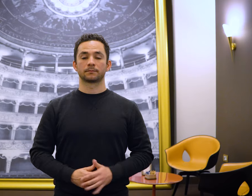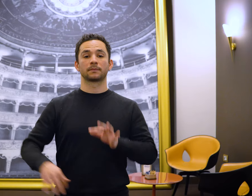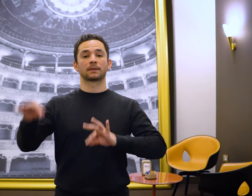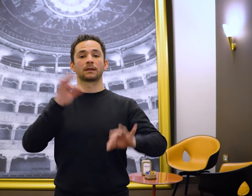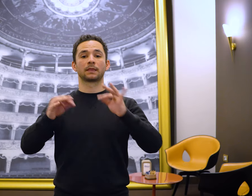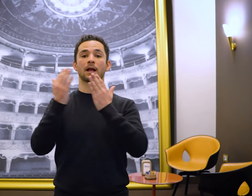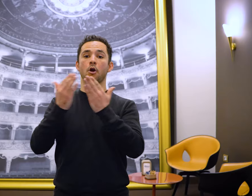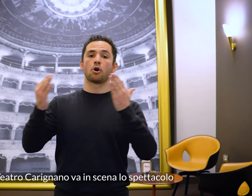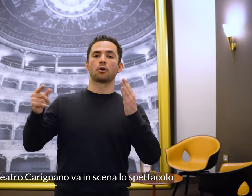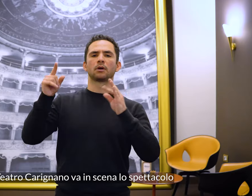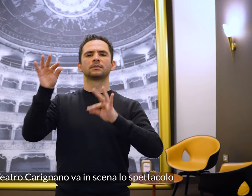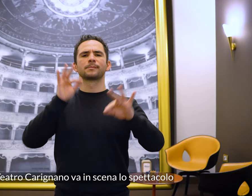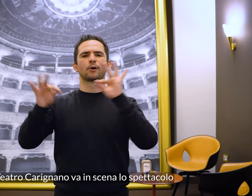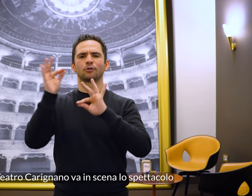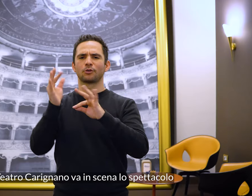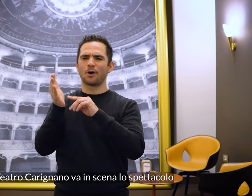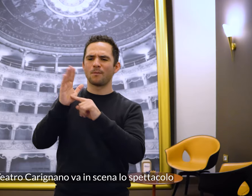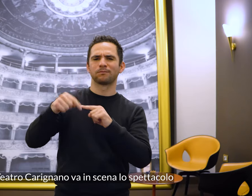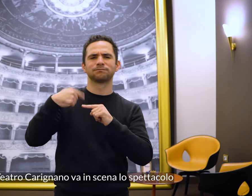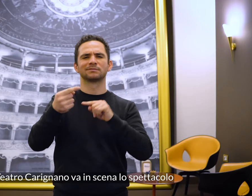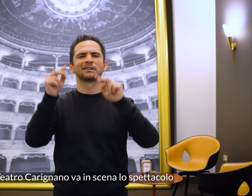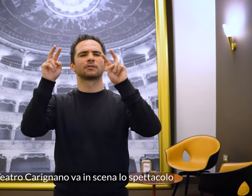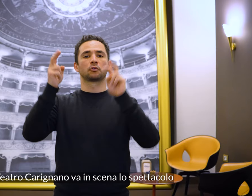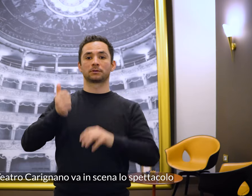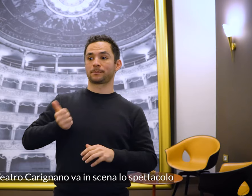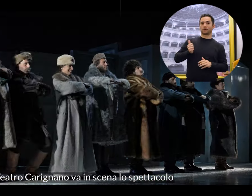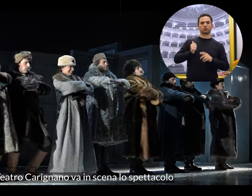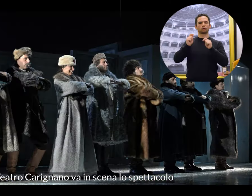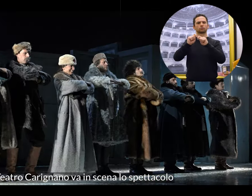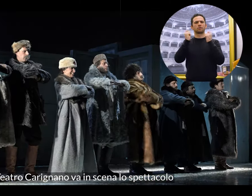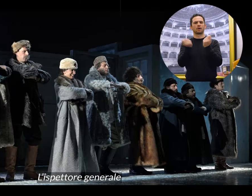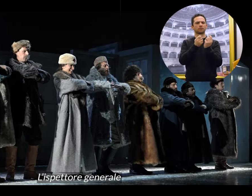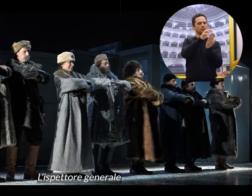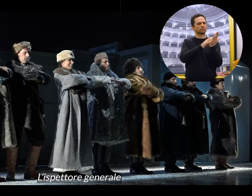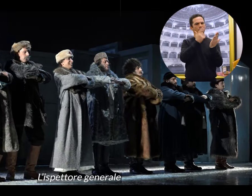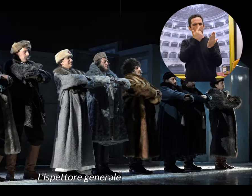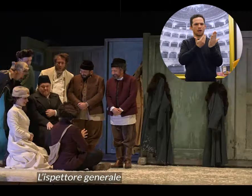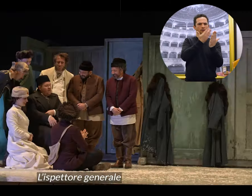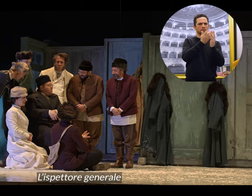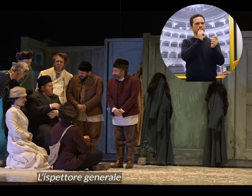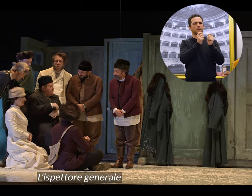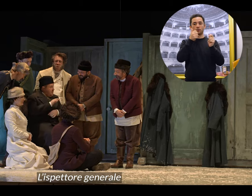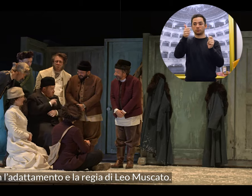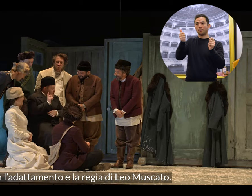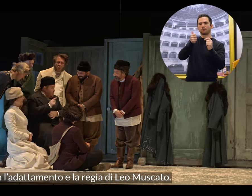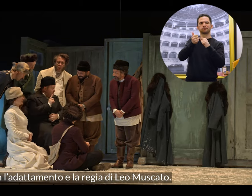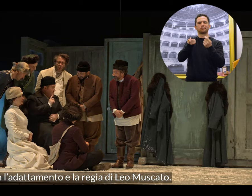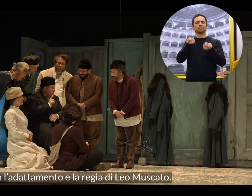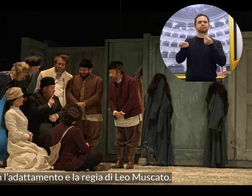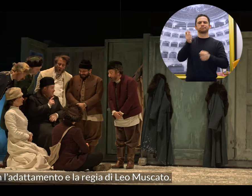Al Teatro Carignano va in scena lo spettacolo L'Ispettore generale, con l'adattamento